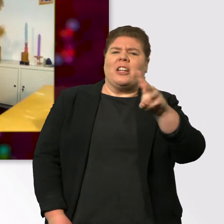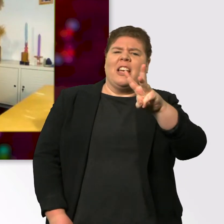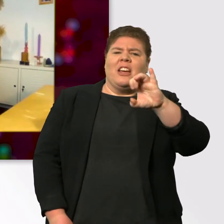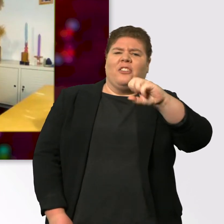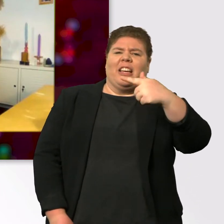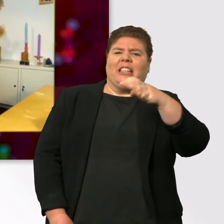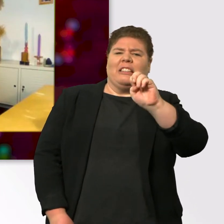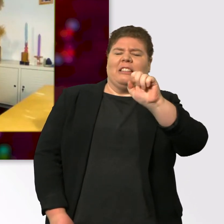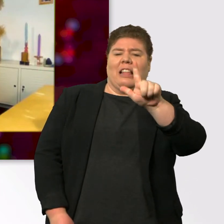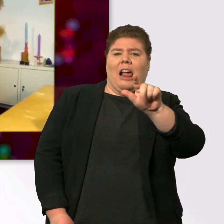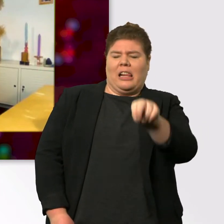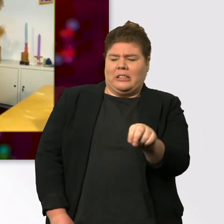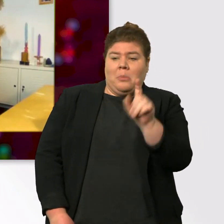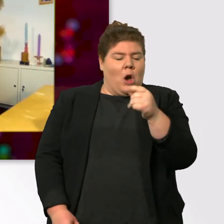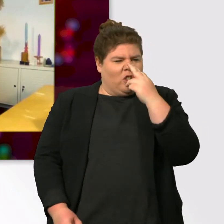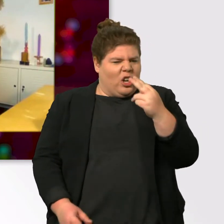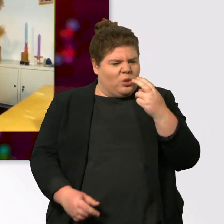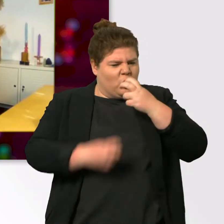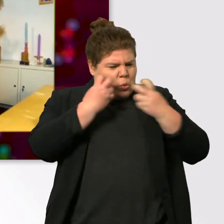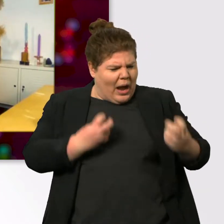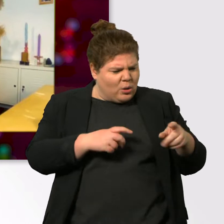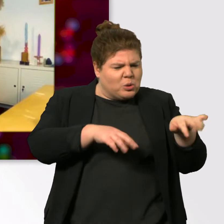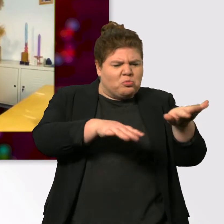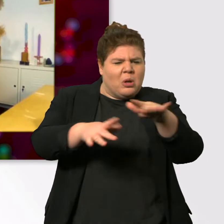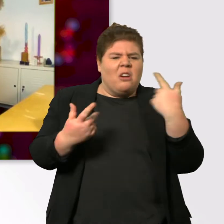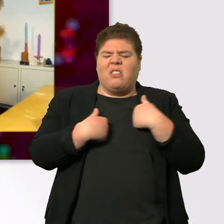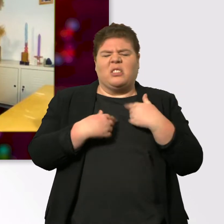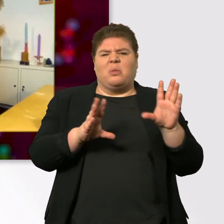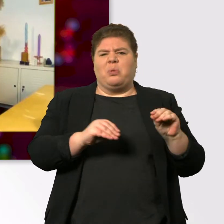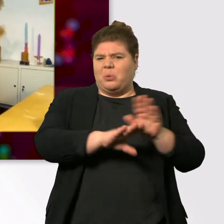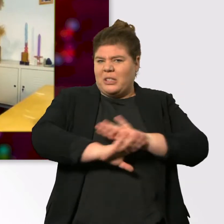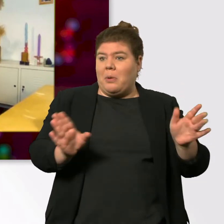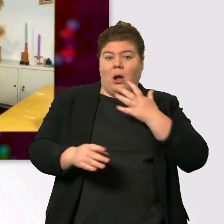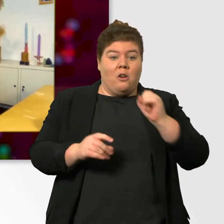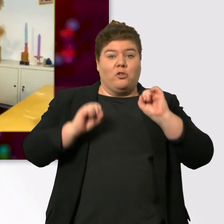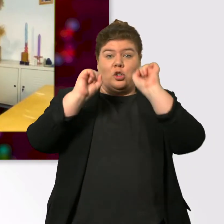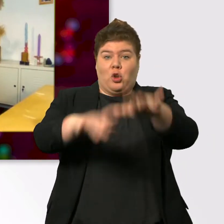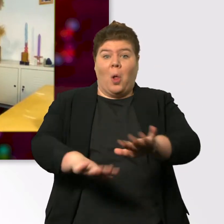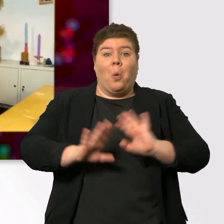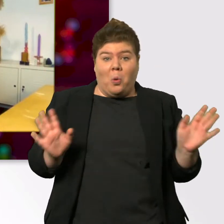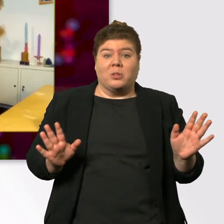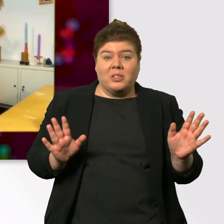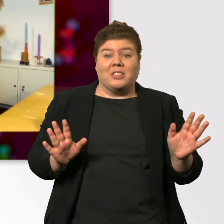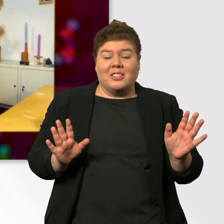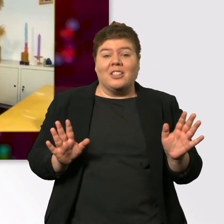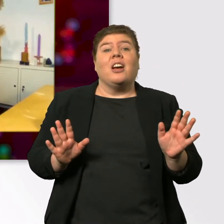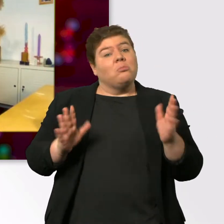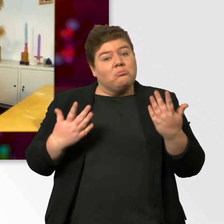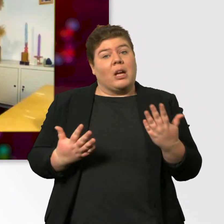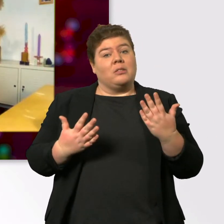rumliegt, was wir vielleicht auch gar nicht mehr so benutzen oder loswerden wollen sogar. Und verschicken es an